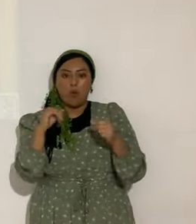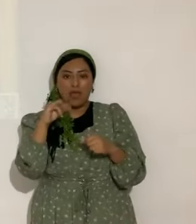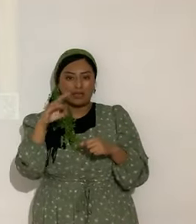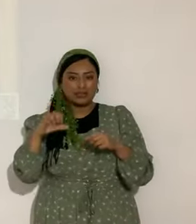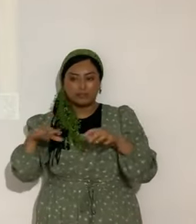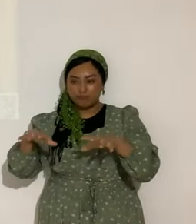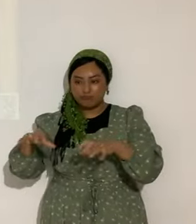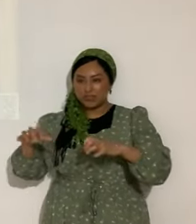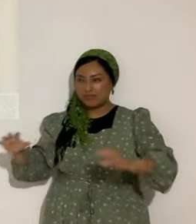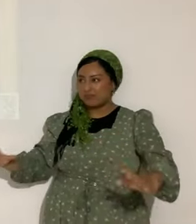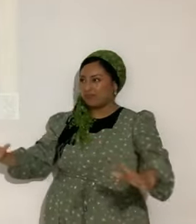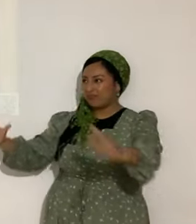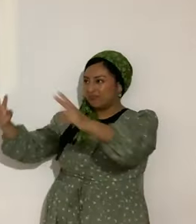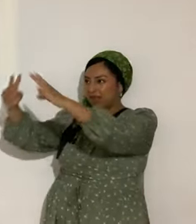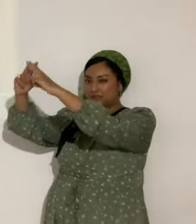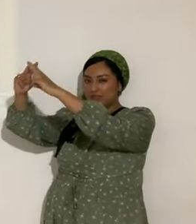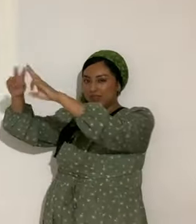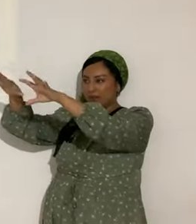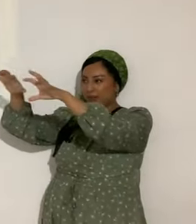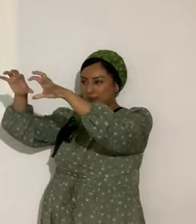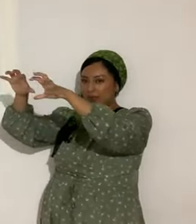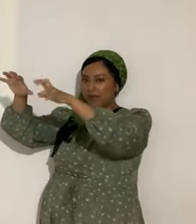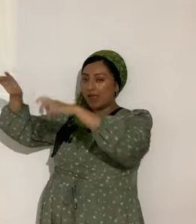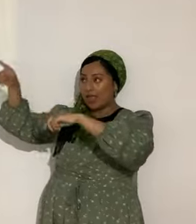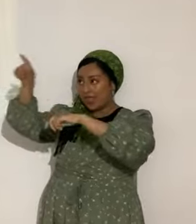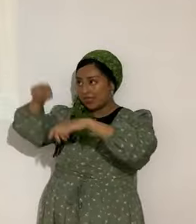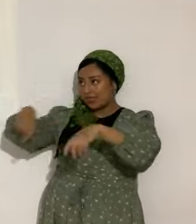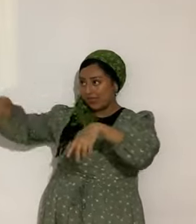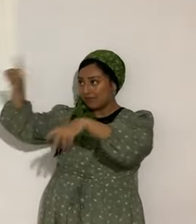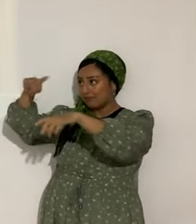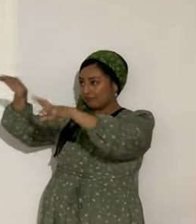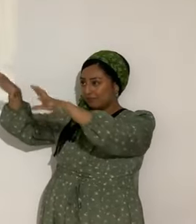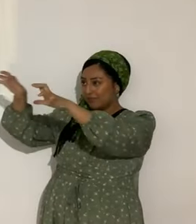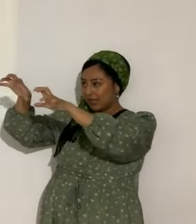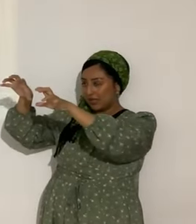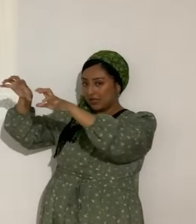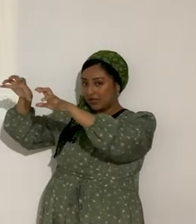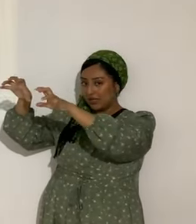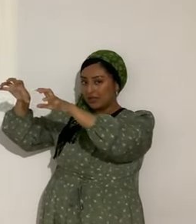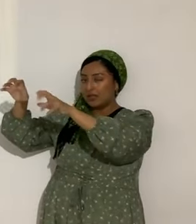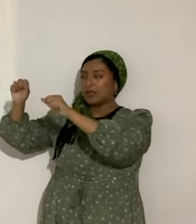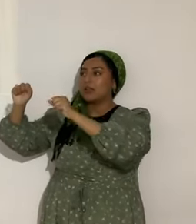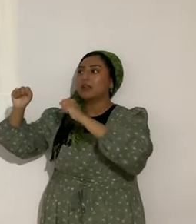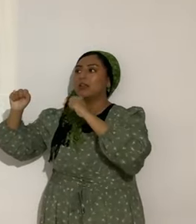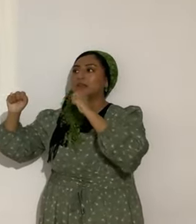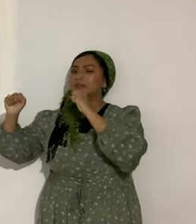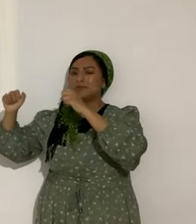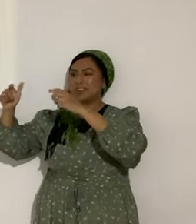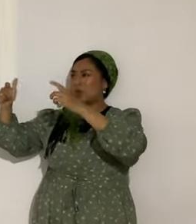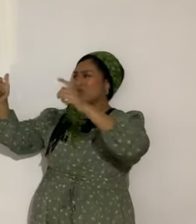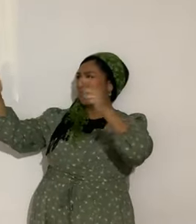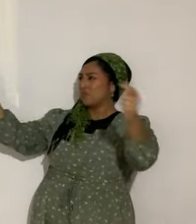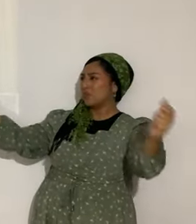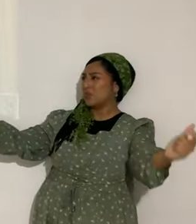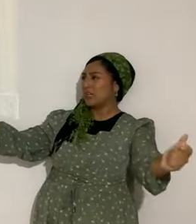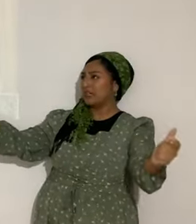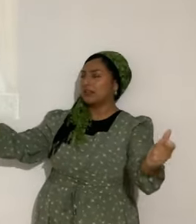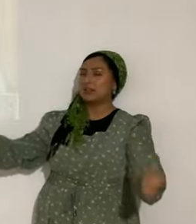Bueno. Entonces. Ese iceberg. Ese trozo de hielo. Es enorme. ¿Sí?